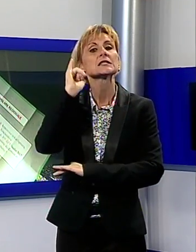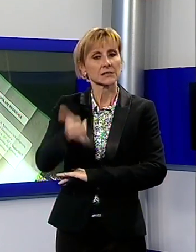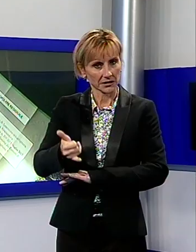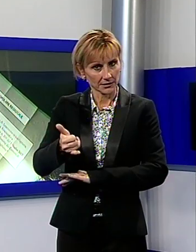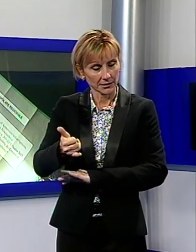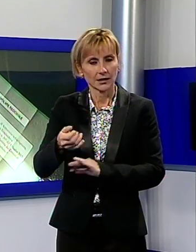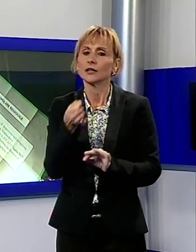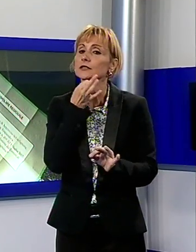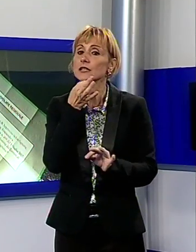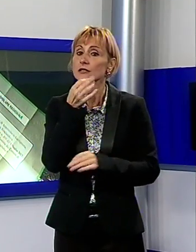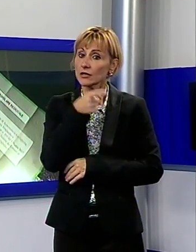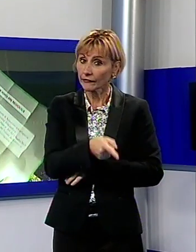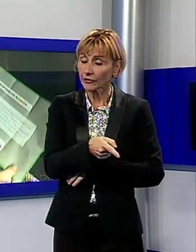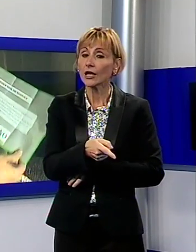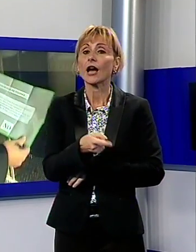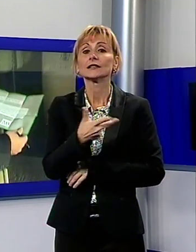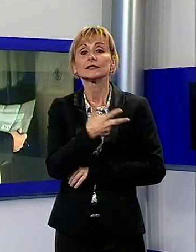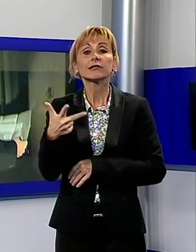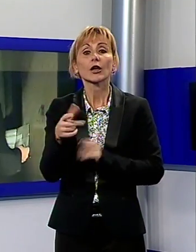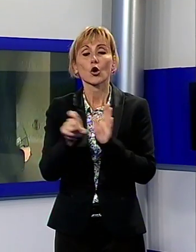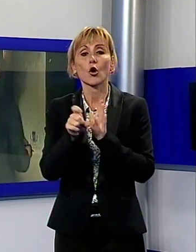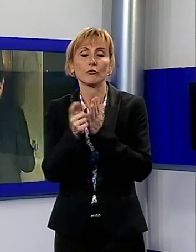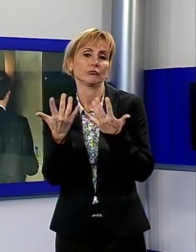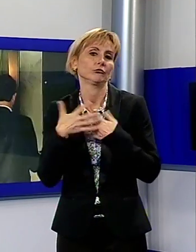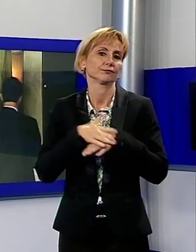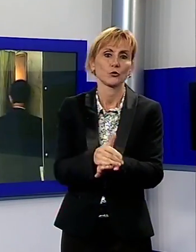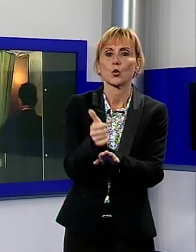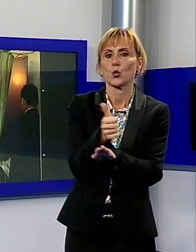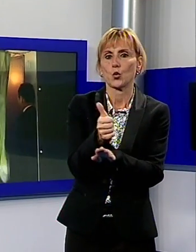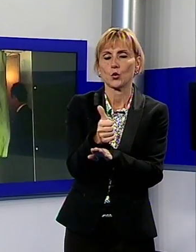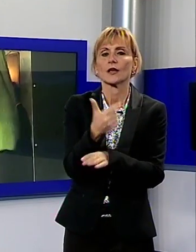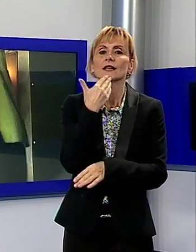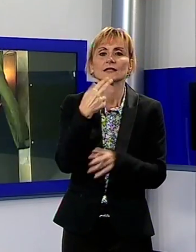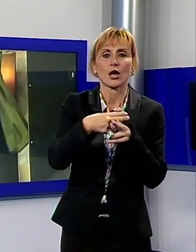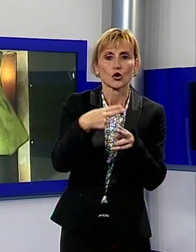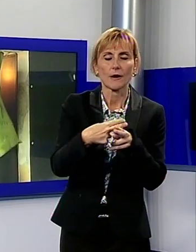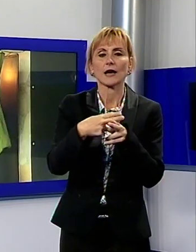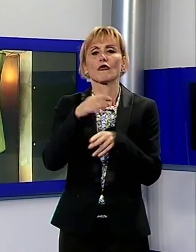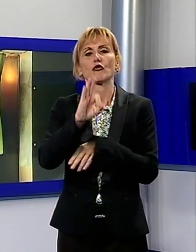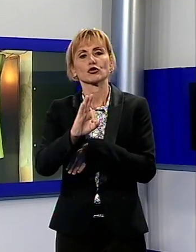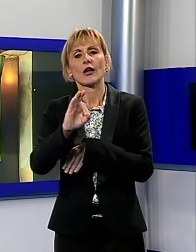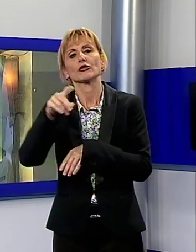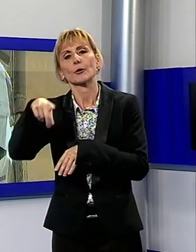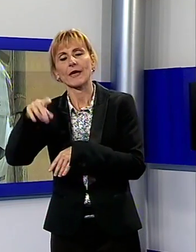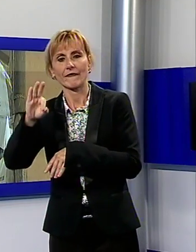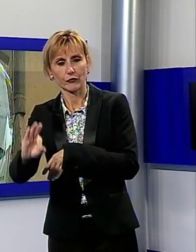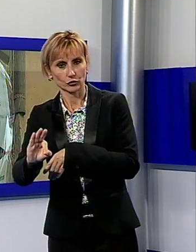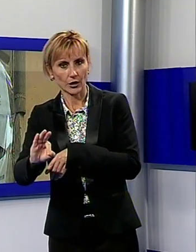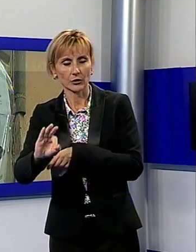non c'è motivo per non procedere con la fusione dei tre comuni di San Romano, Fosciandola e Pieve Fosciana nel nuovo comune di